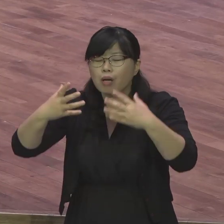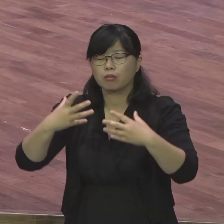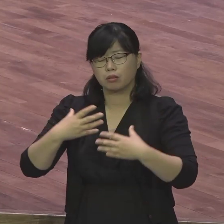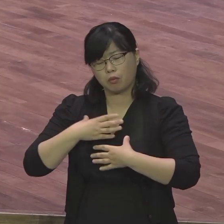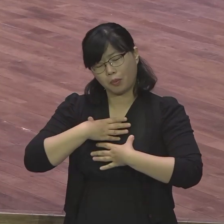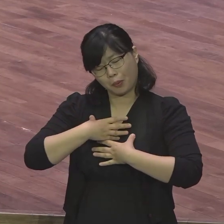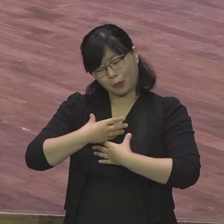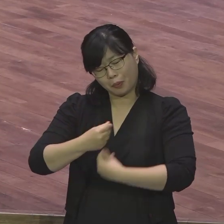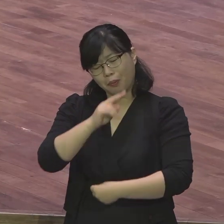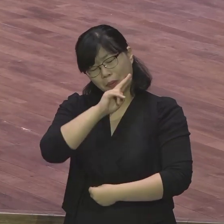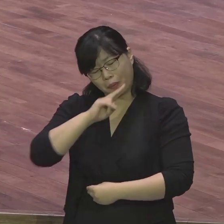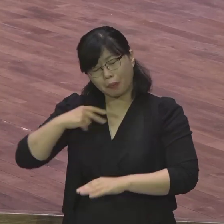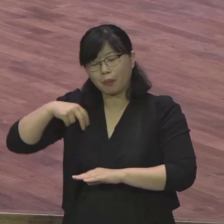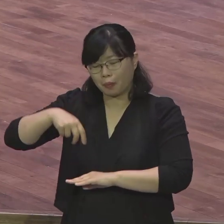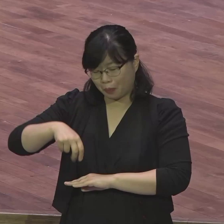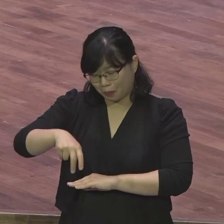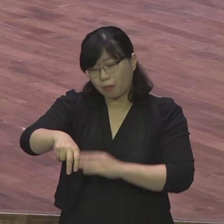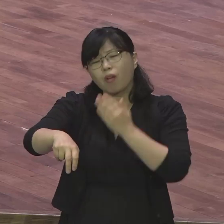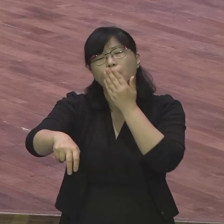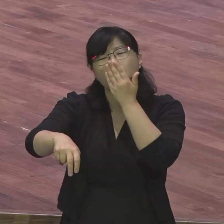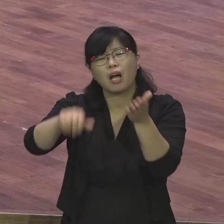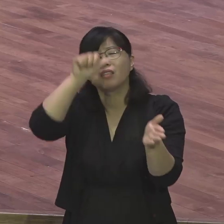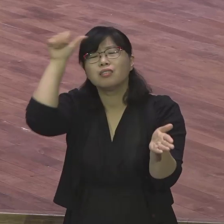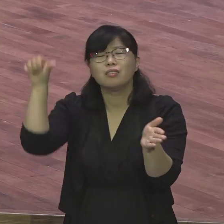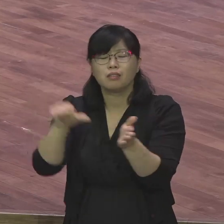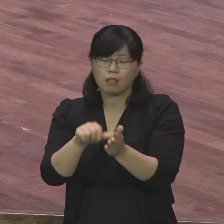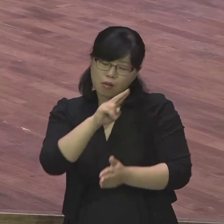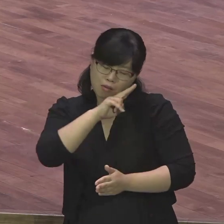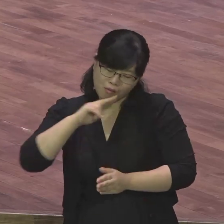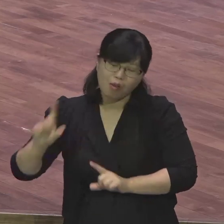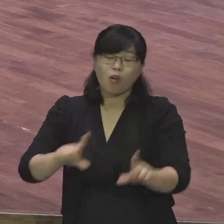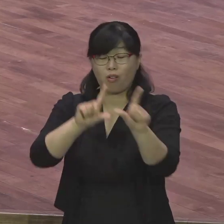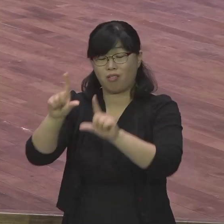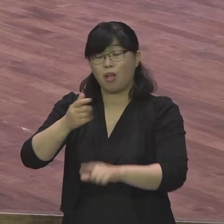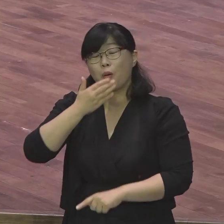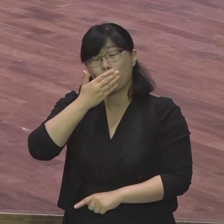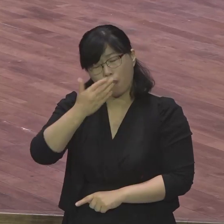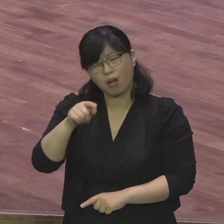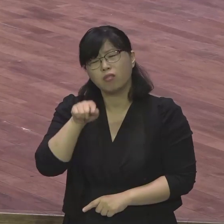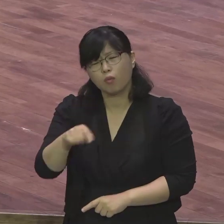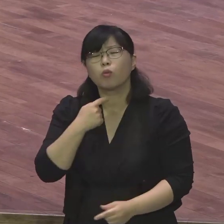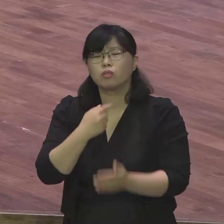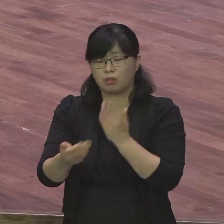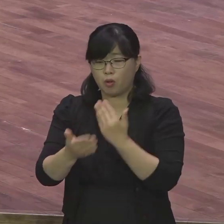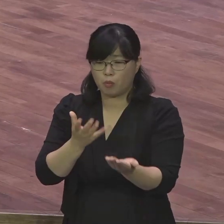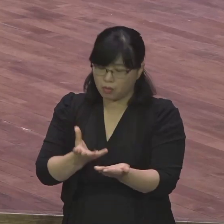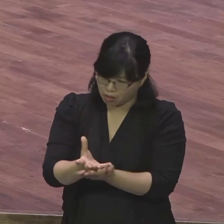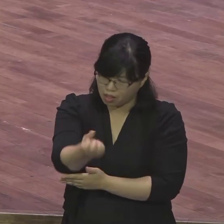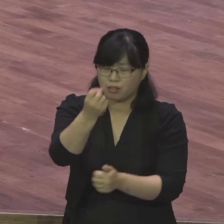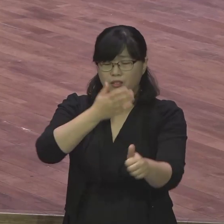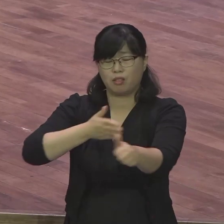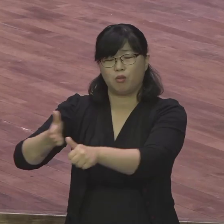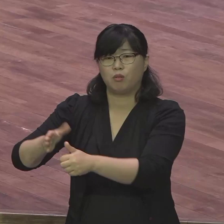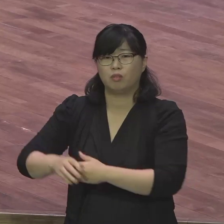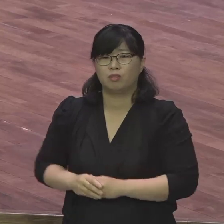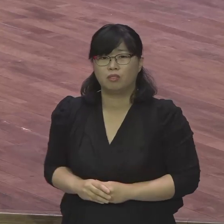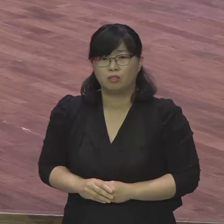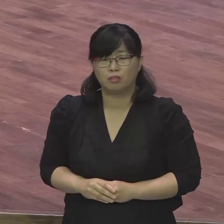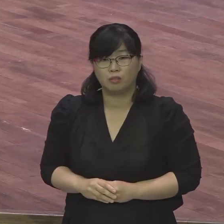놀라운 임제를 체험하시기 바랍니다 저는 너무 실감나게 체험하고 살거든요 성령